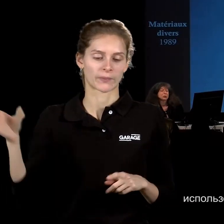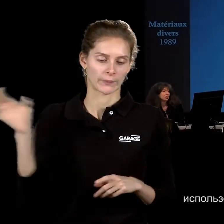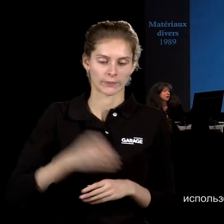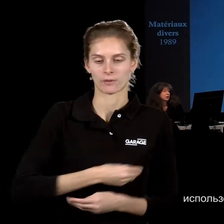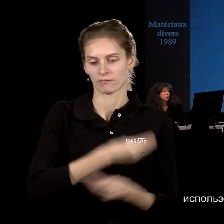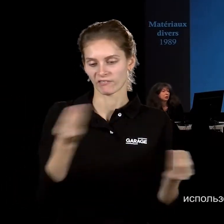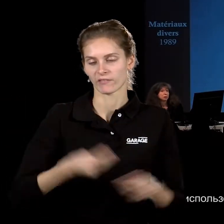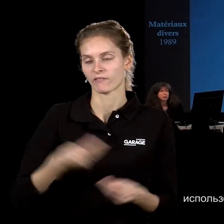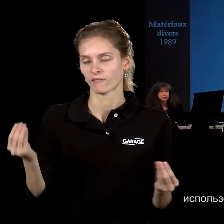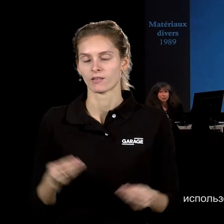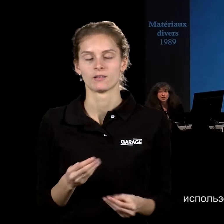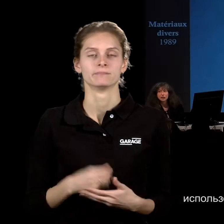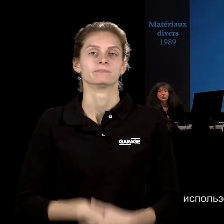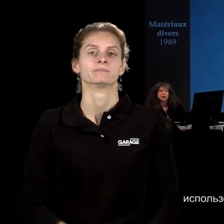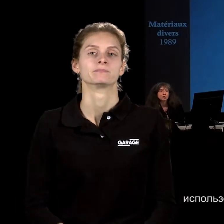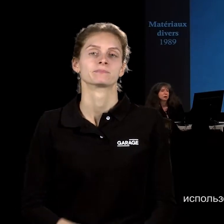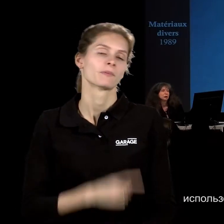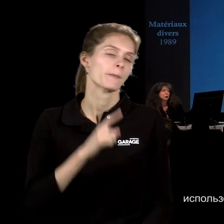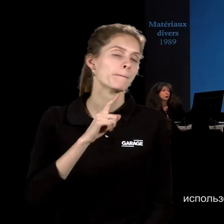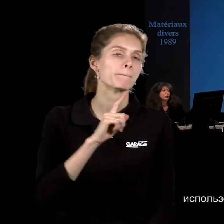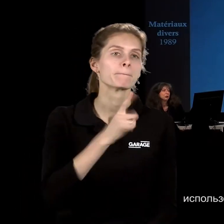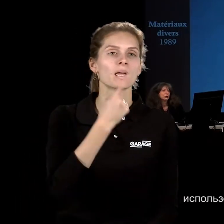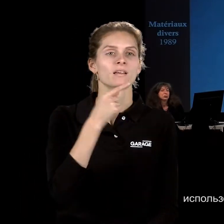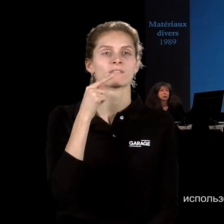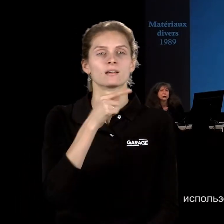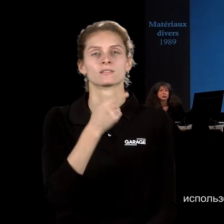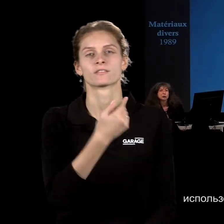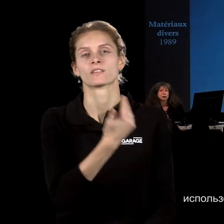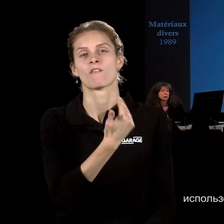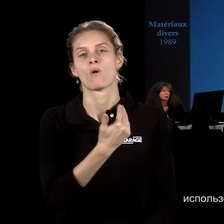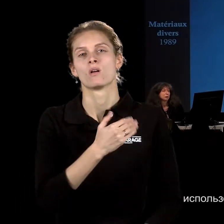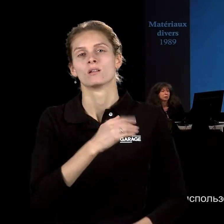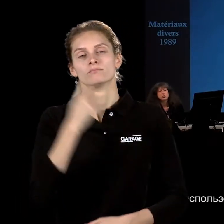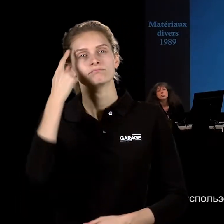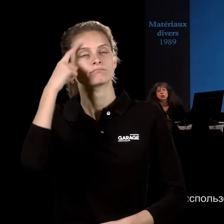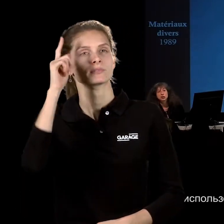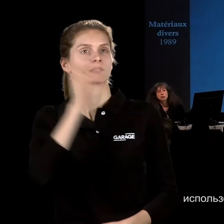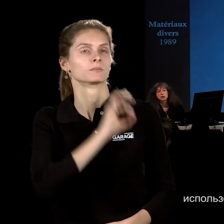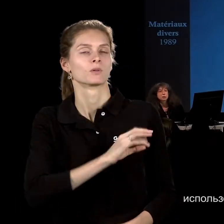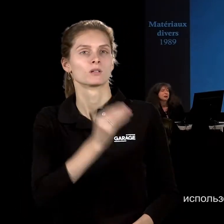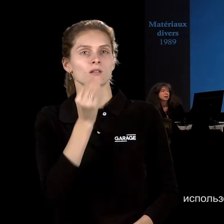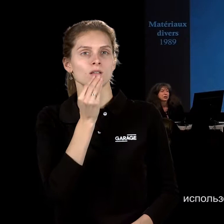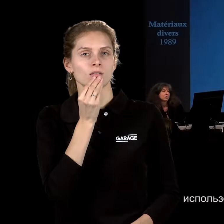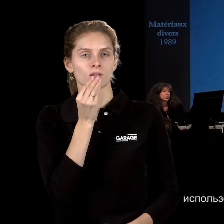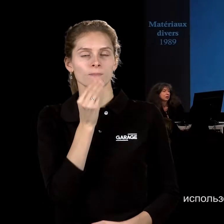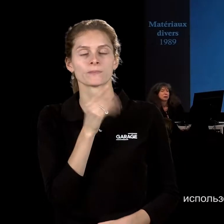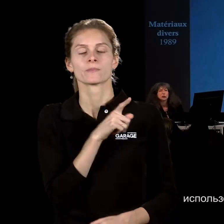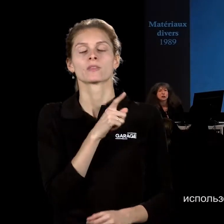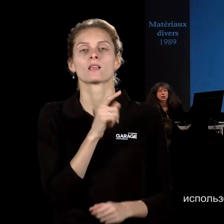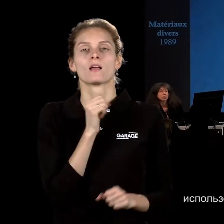произведение, в котором Тераваня использовал еду, было проведено, это различные, миксит медиа,